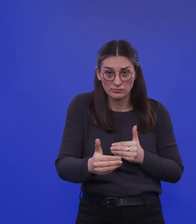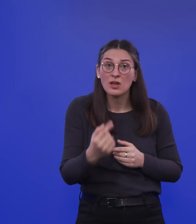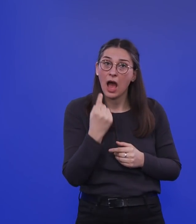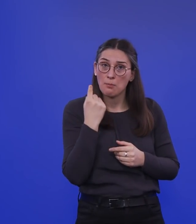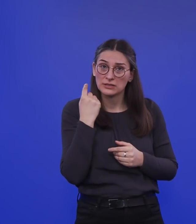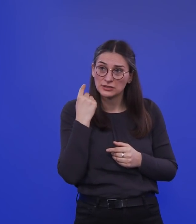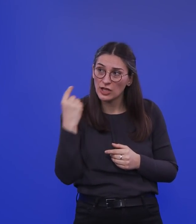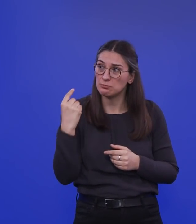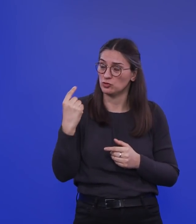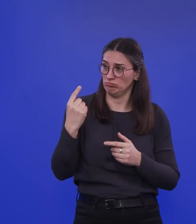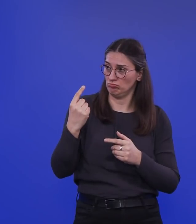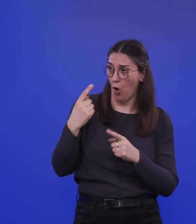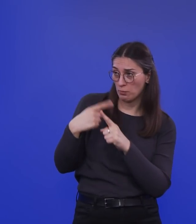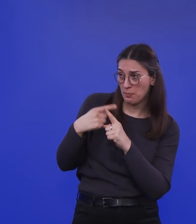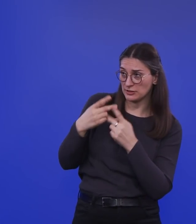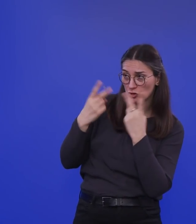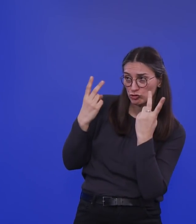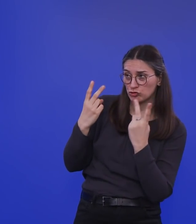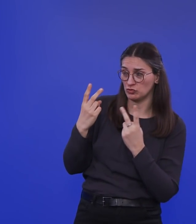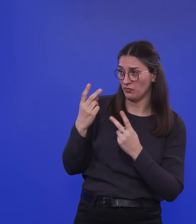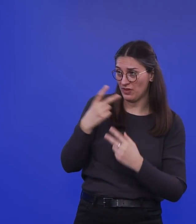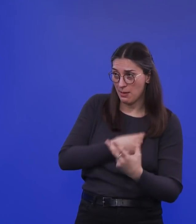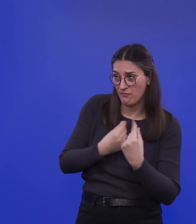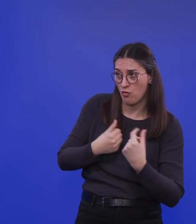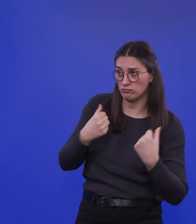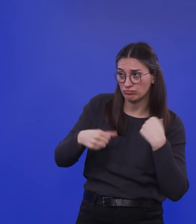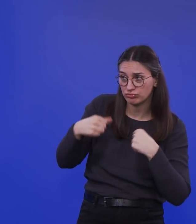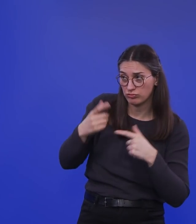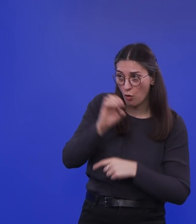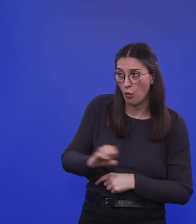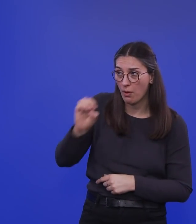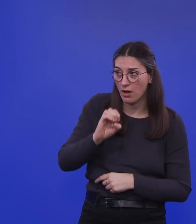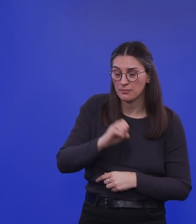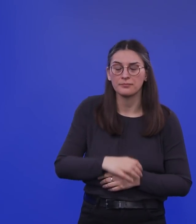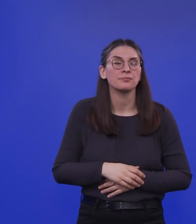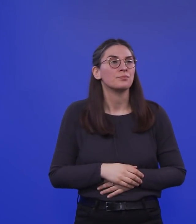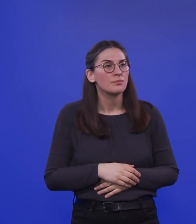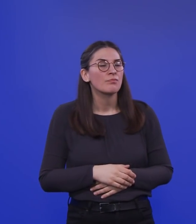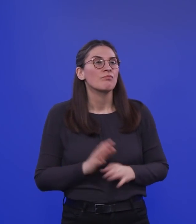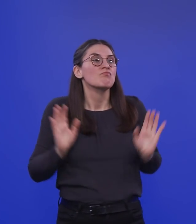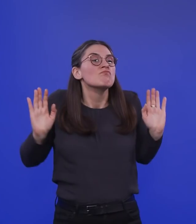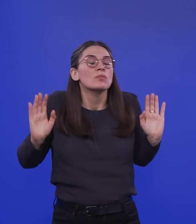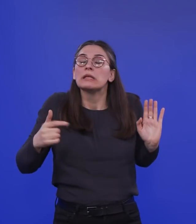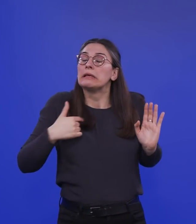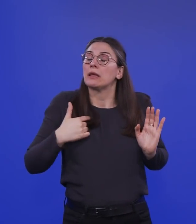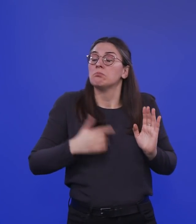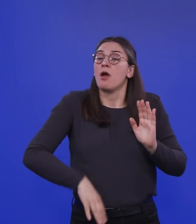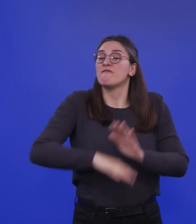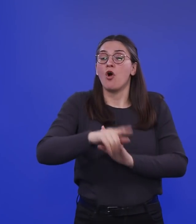auf all das, was mit den Impfungen da kommen kann, besonders in Europa. Also ich möchte nicht alleine optimistisch verstanden